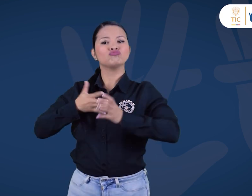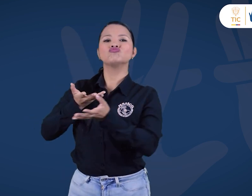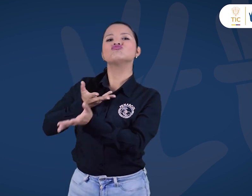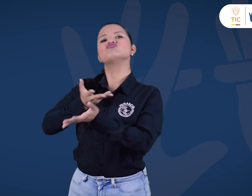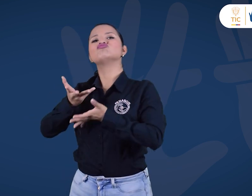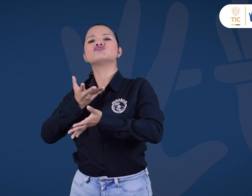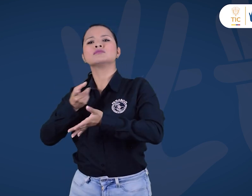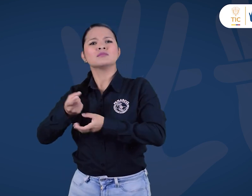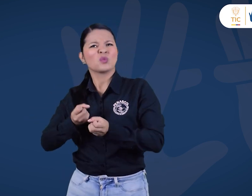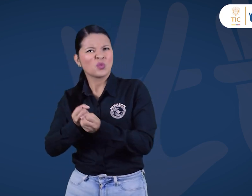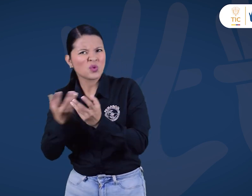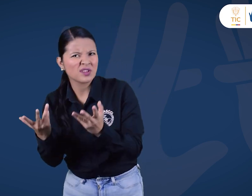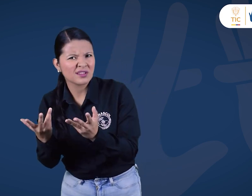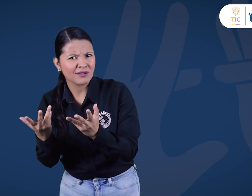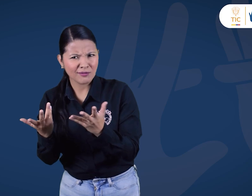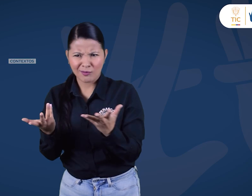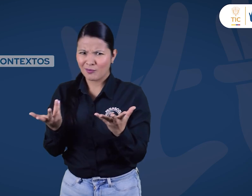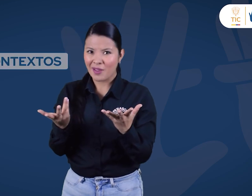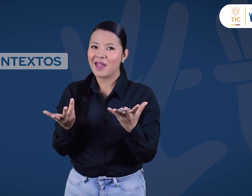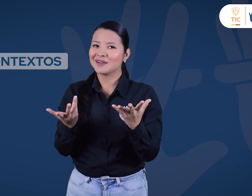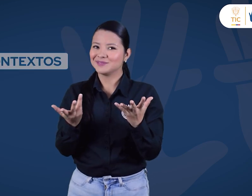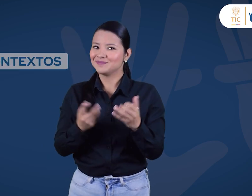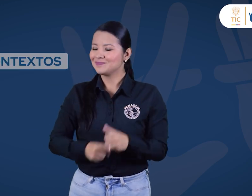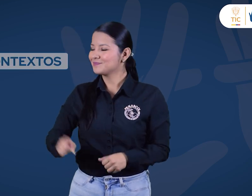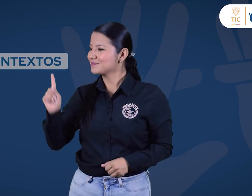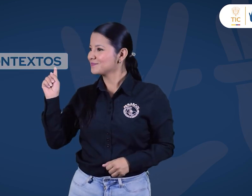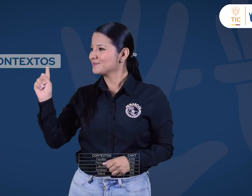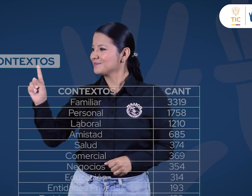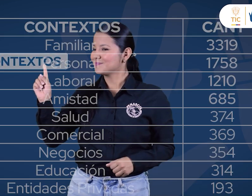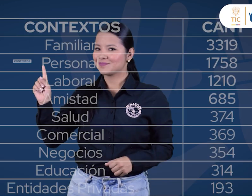personal, entre otros. Veamos los números.